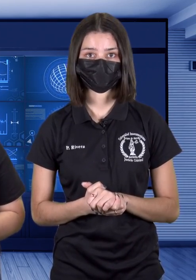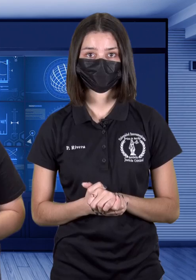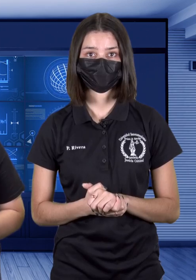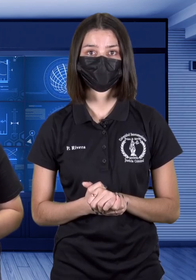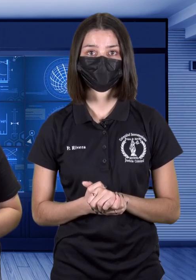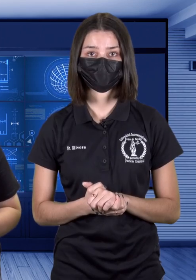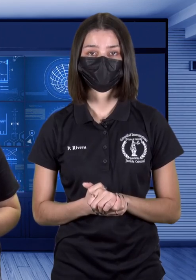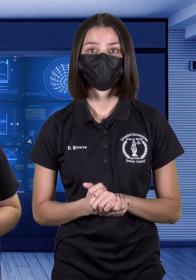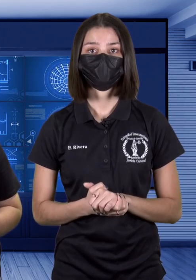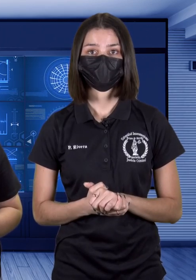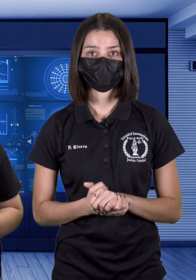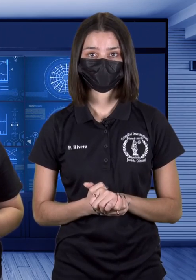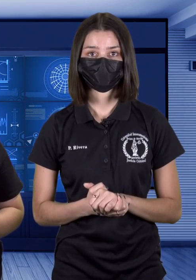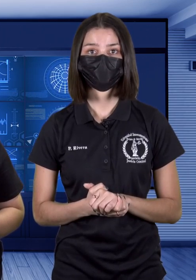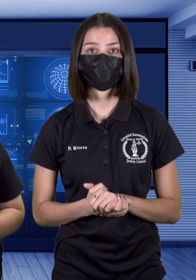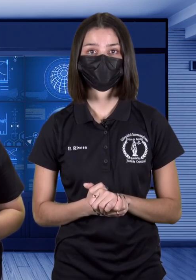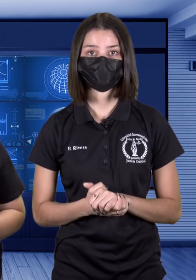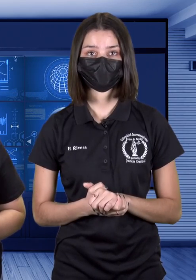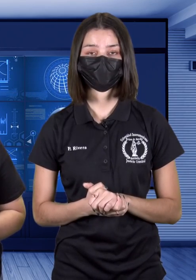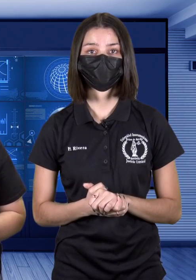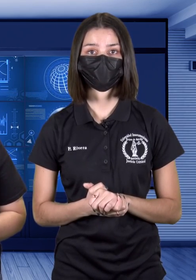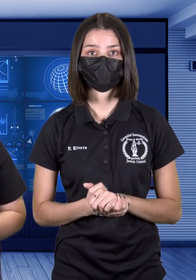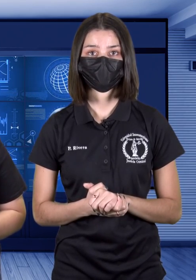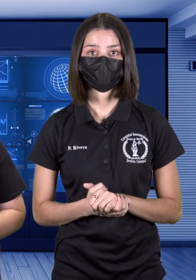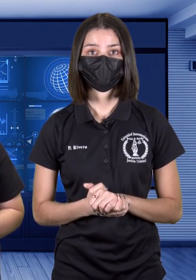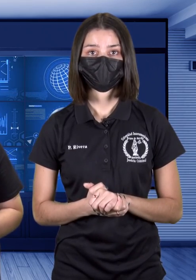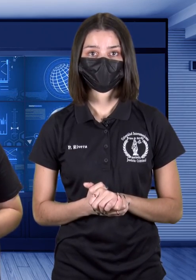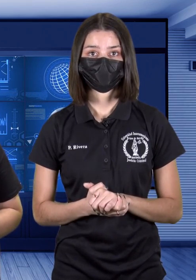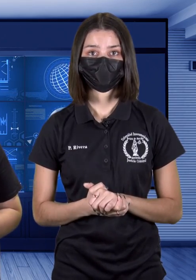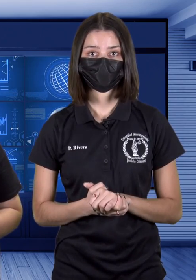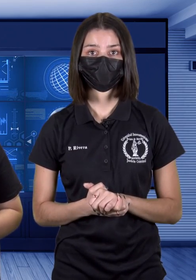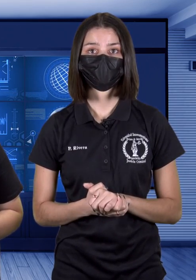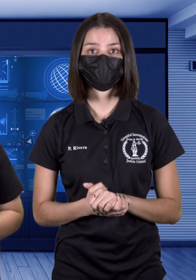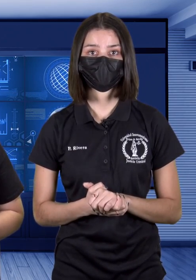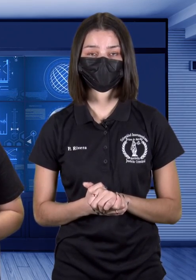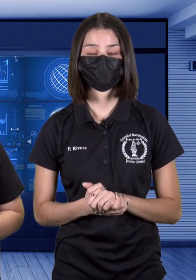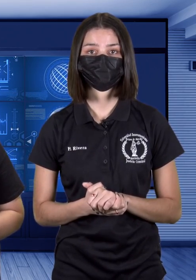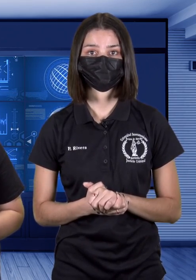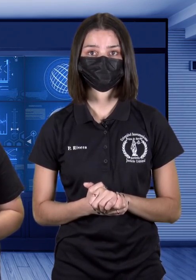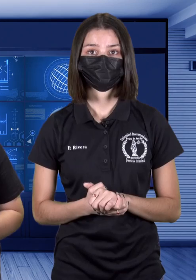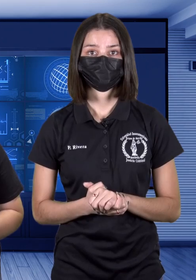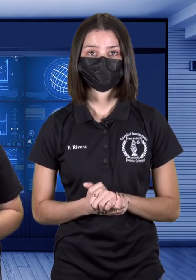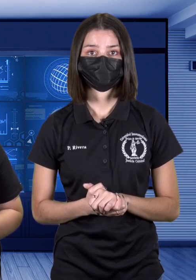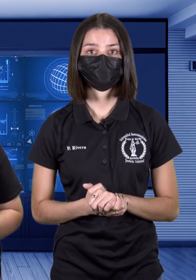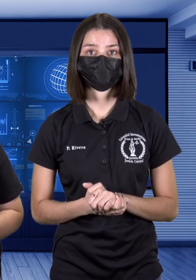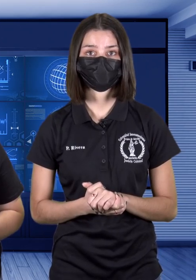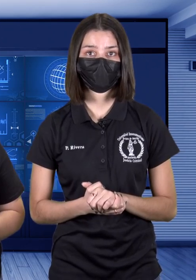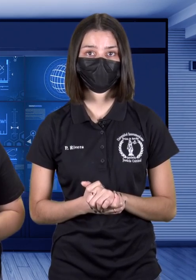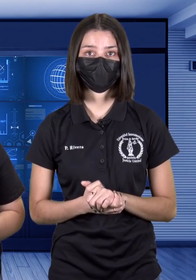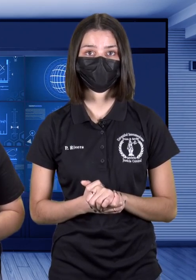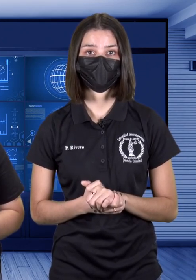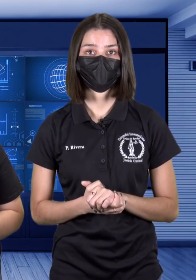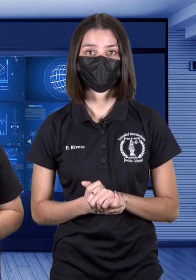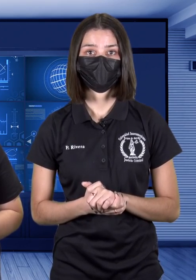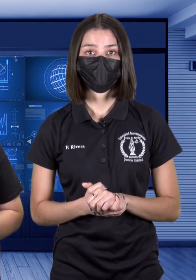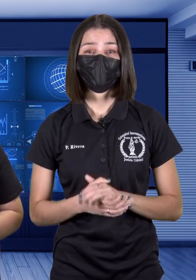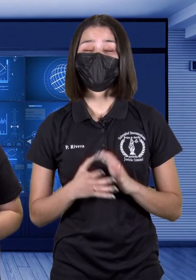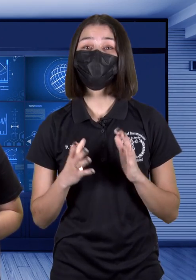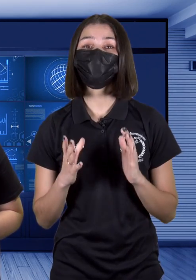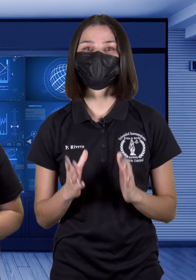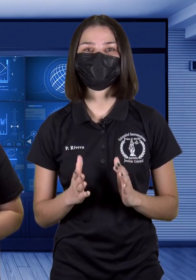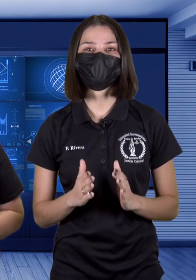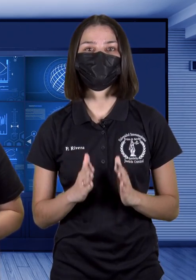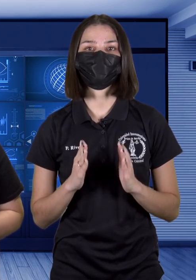infracción. Segundo, reportar el incidente a la policía. Como último, notificar a Unidad Investigativa de Criminos Cibernéticos de Puerto Rico.